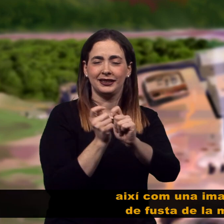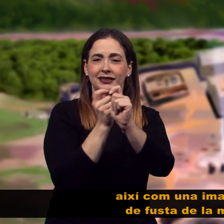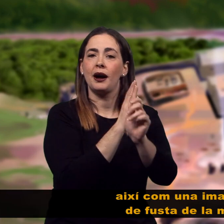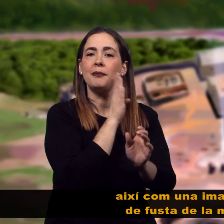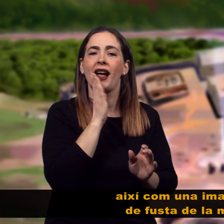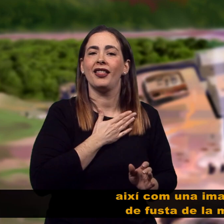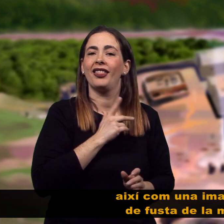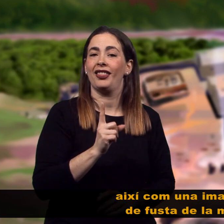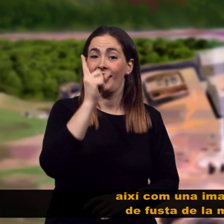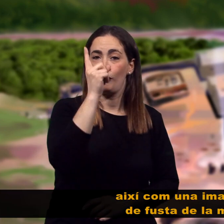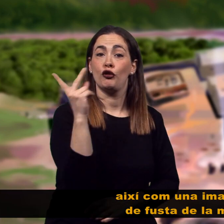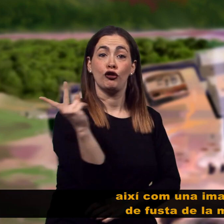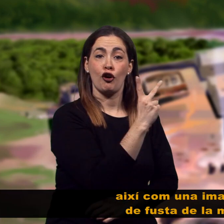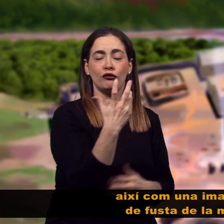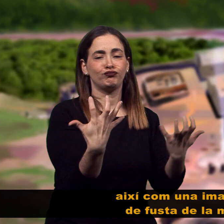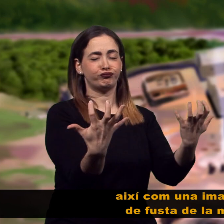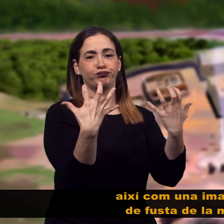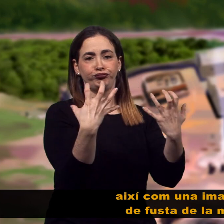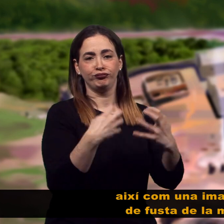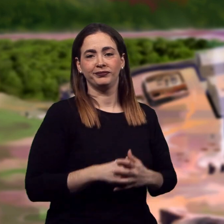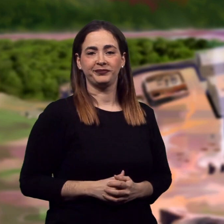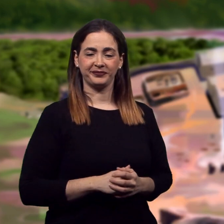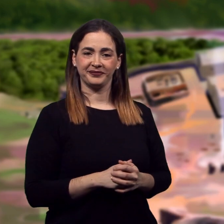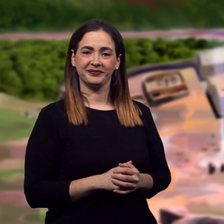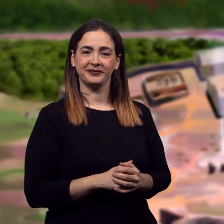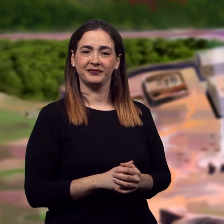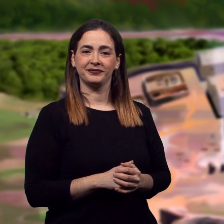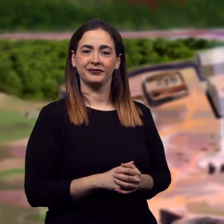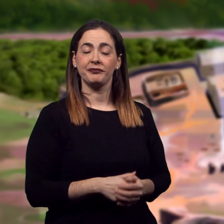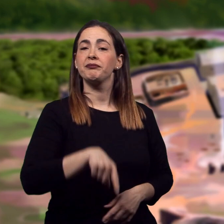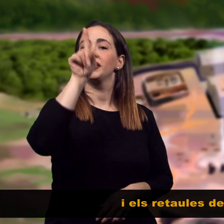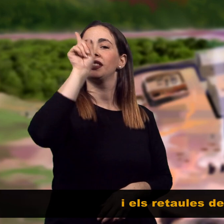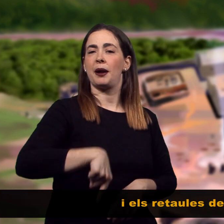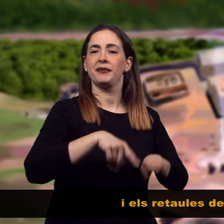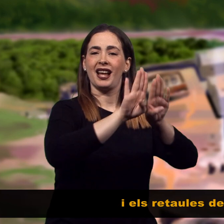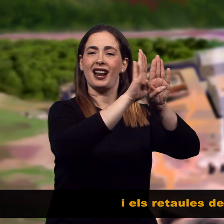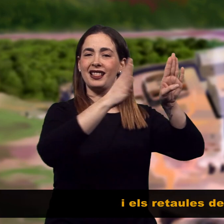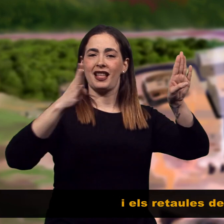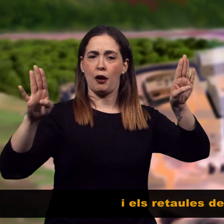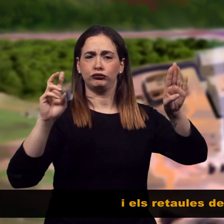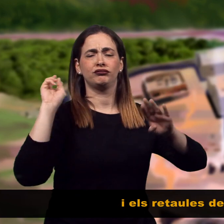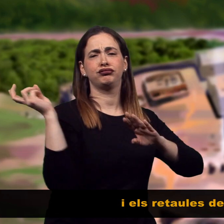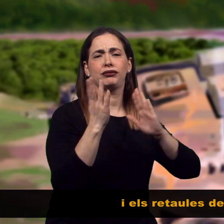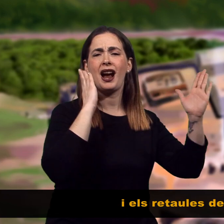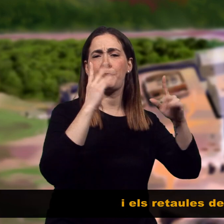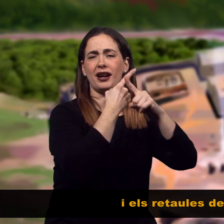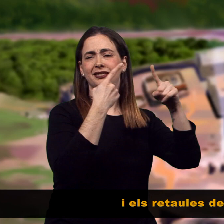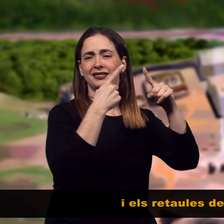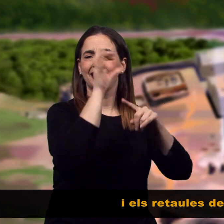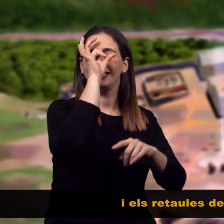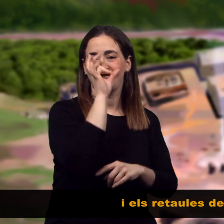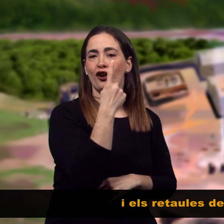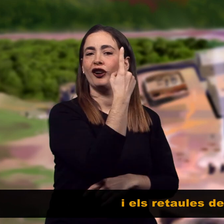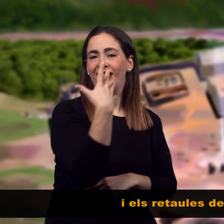de Jaume Sidera i Guillem Talarn, i el dels sants Abdó i Sanén, de Jaume Huguet. De l'època moderna, es